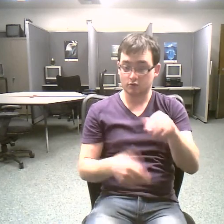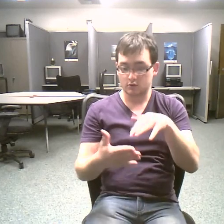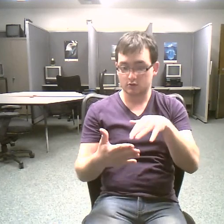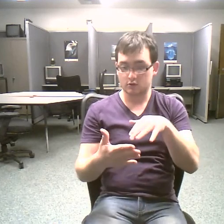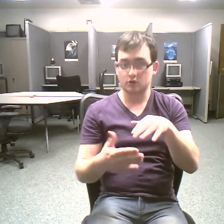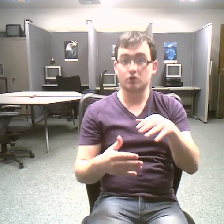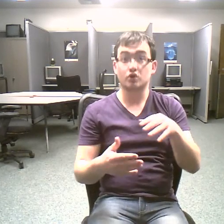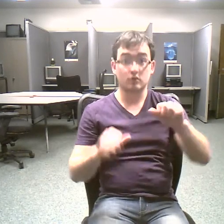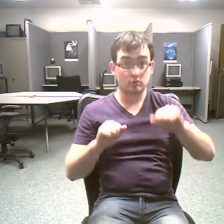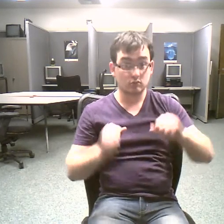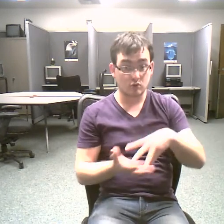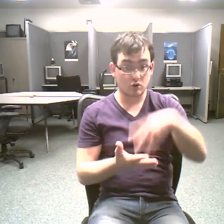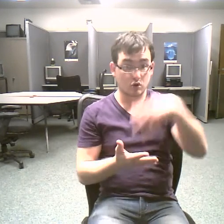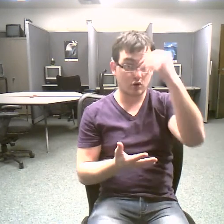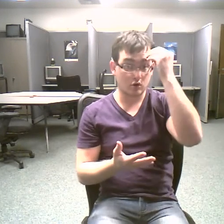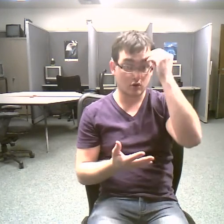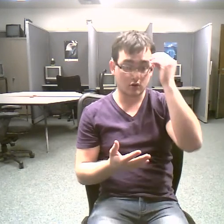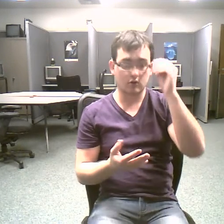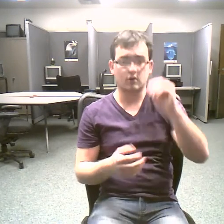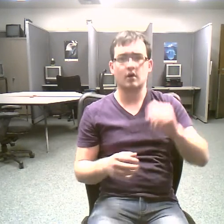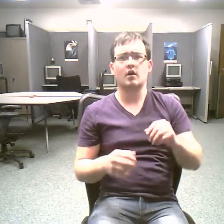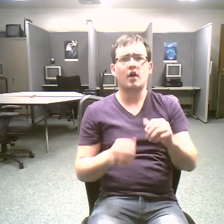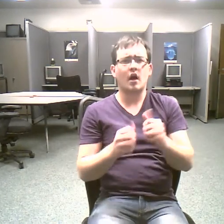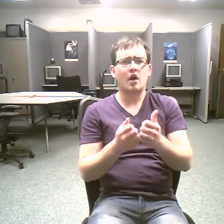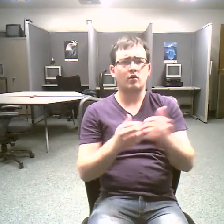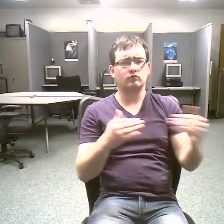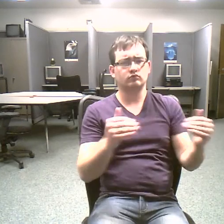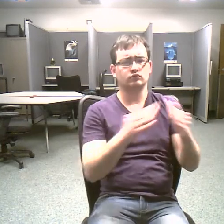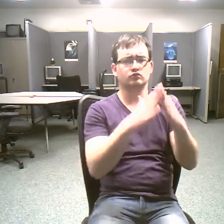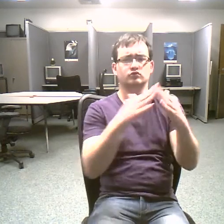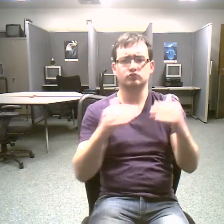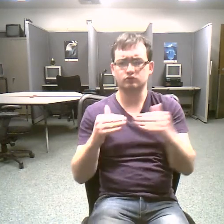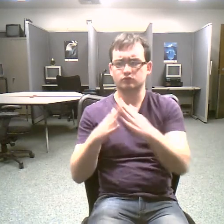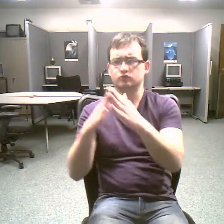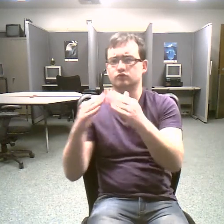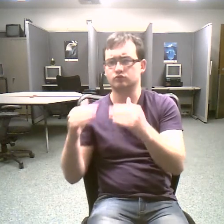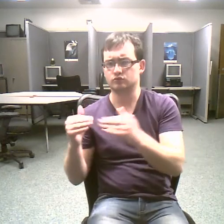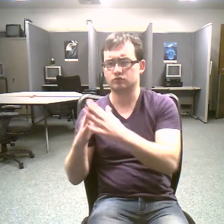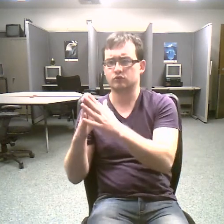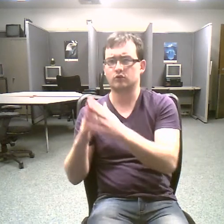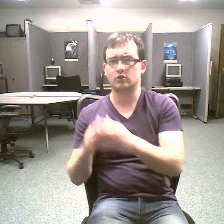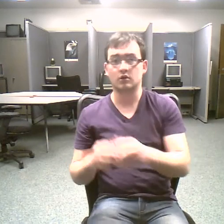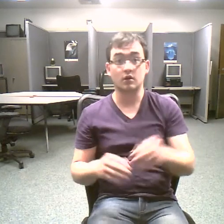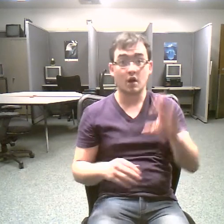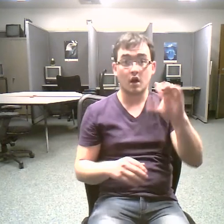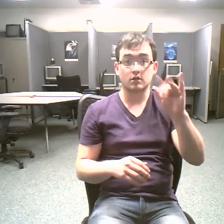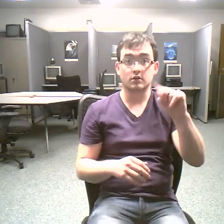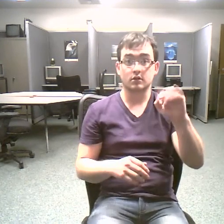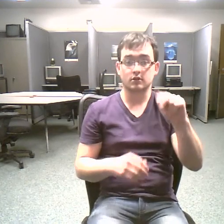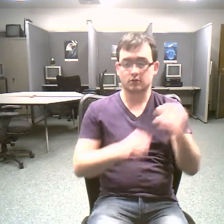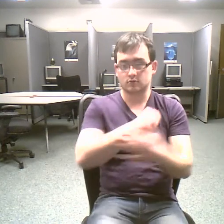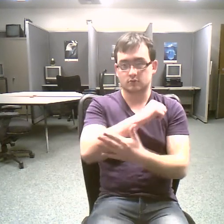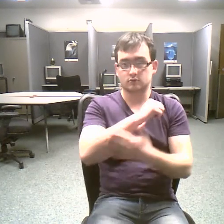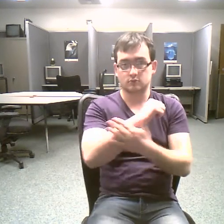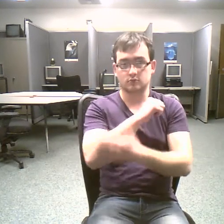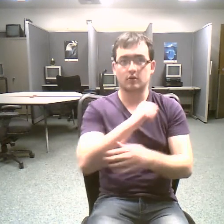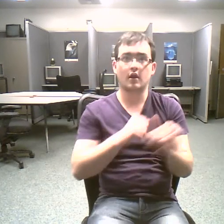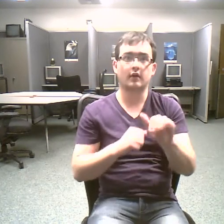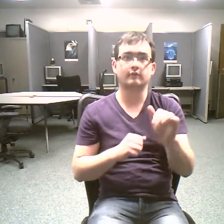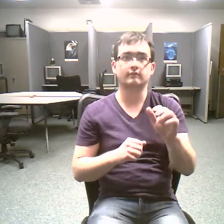how earth's continents form separated and continue to change how seas are open